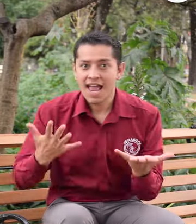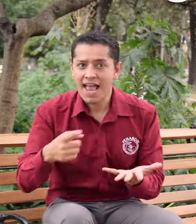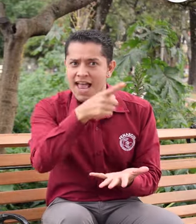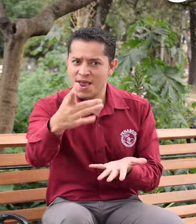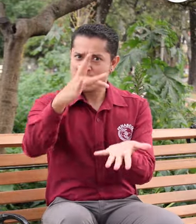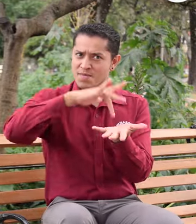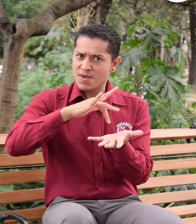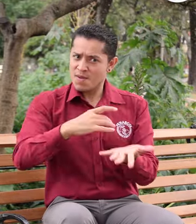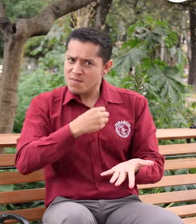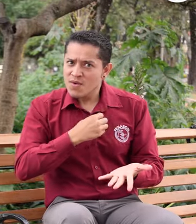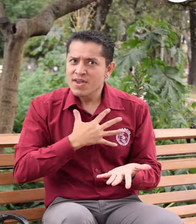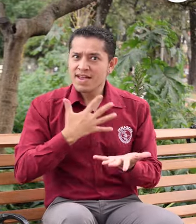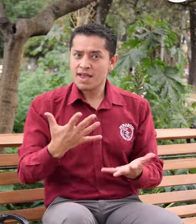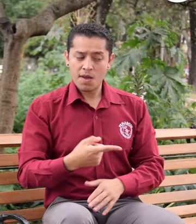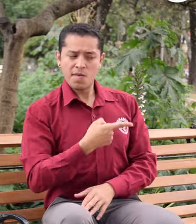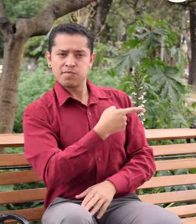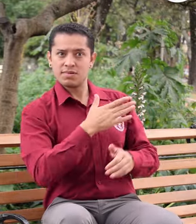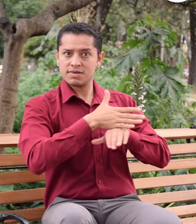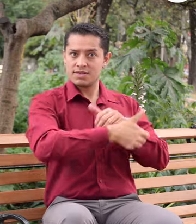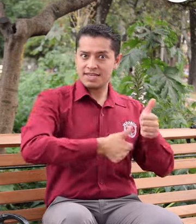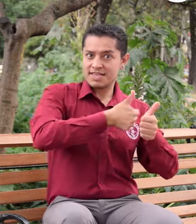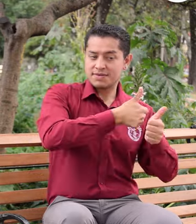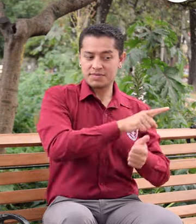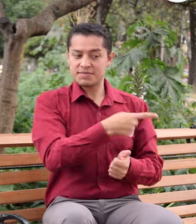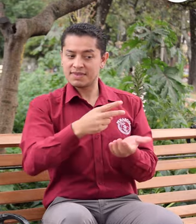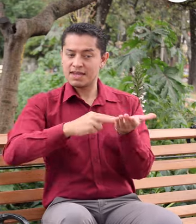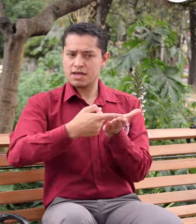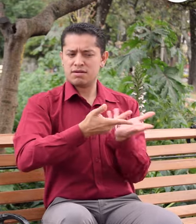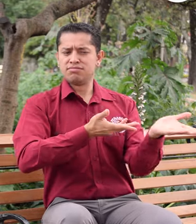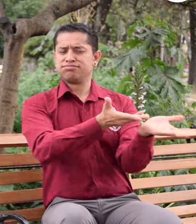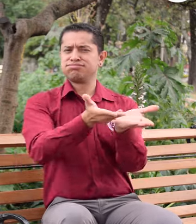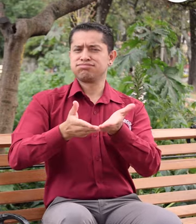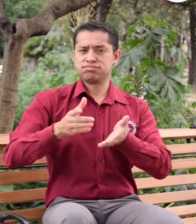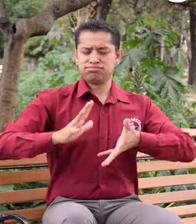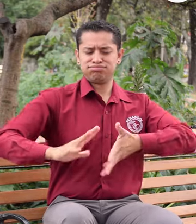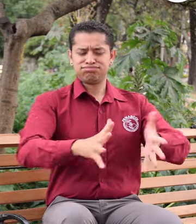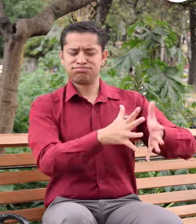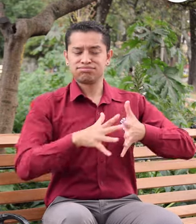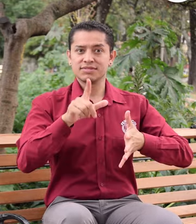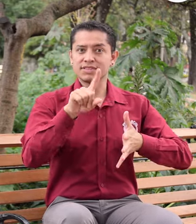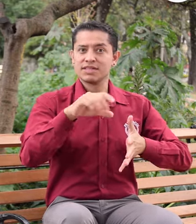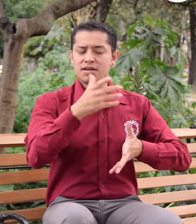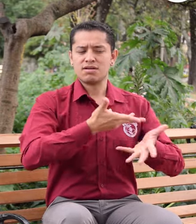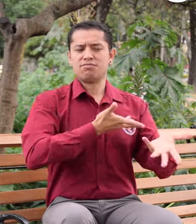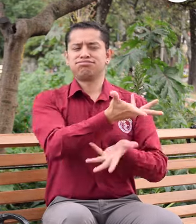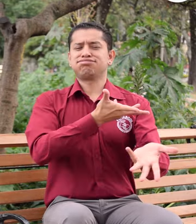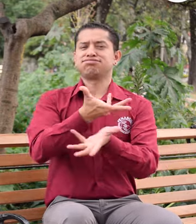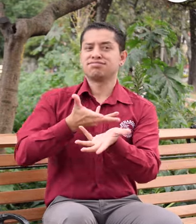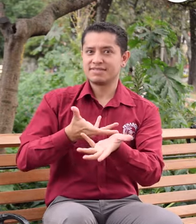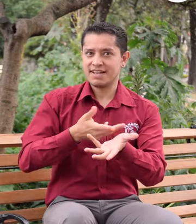No se pierdan la oportunidad de participar. Contarán con mediador y servicio de interpretación en lengua de señas colombiana para la